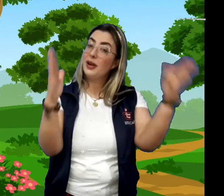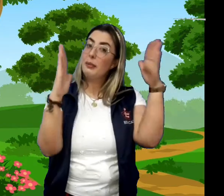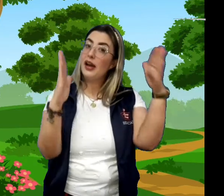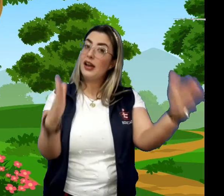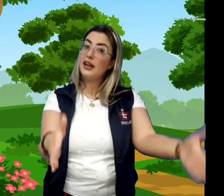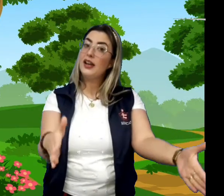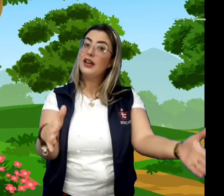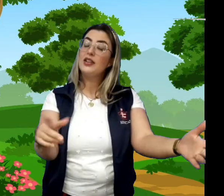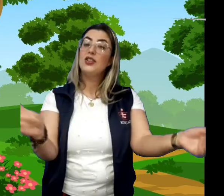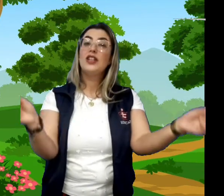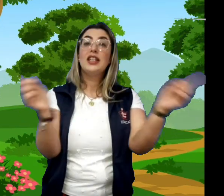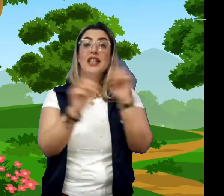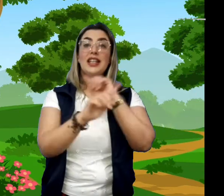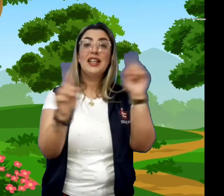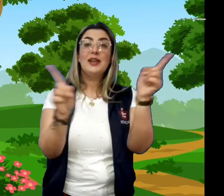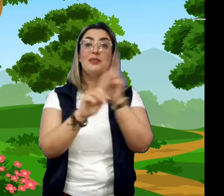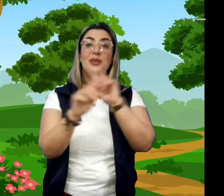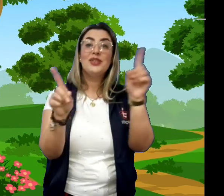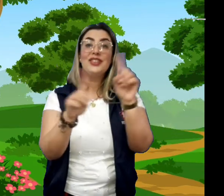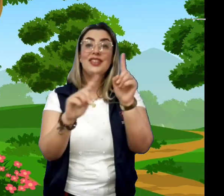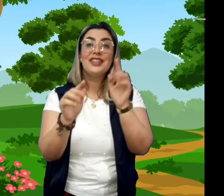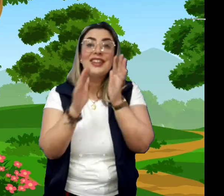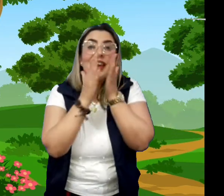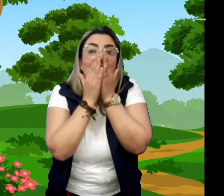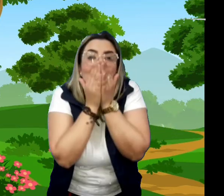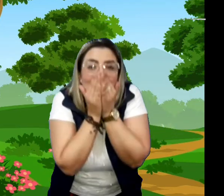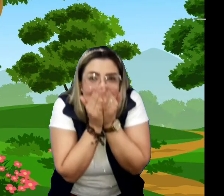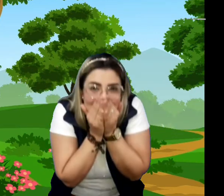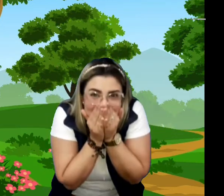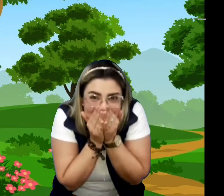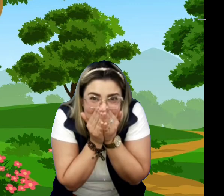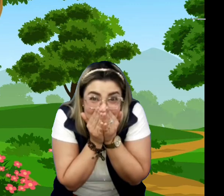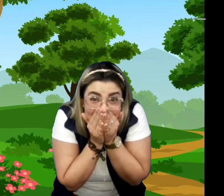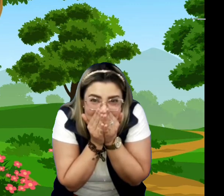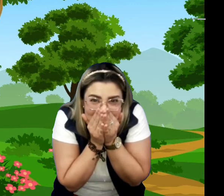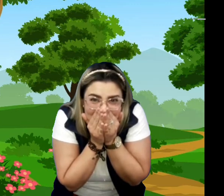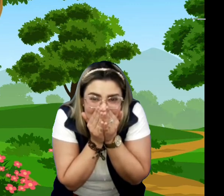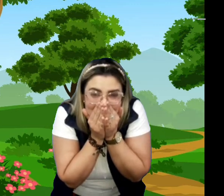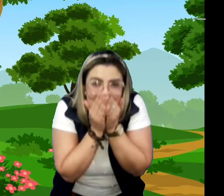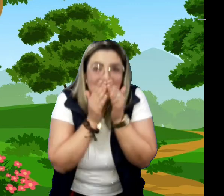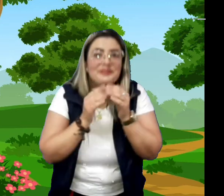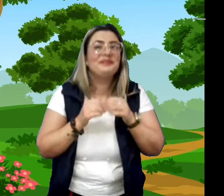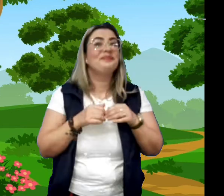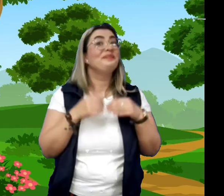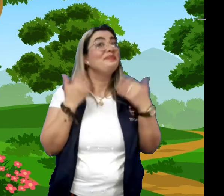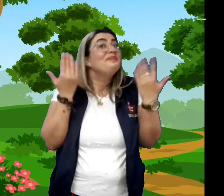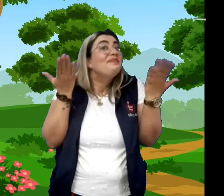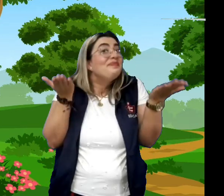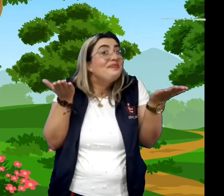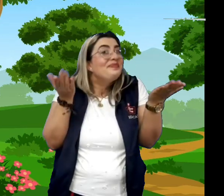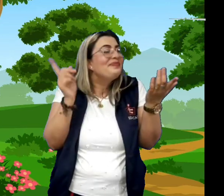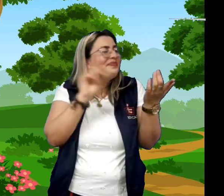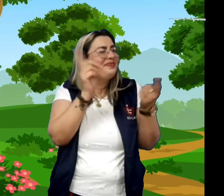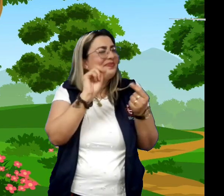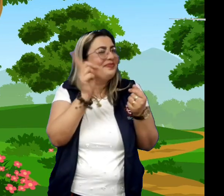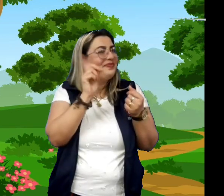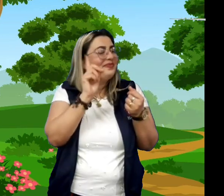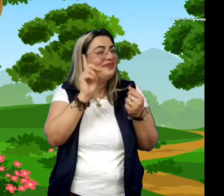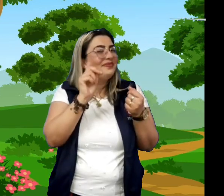parede Ninguém podia fazer pipi Porque perigo não tinha